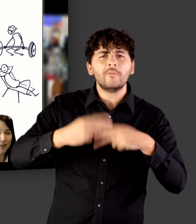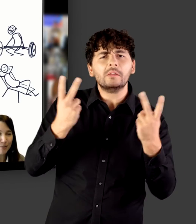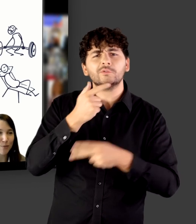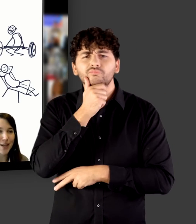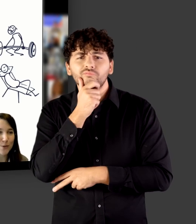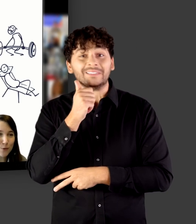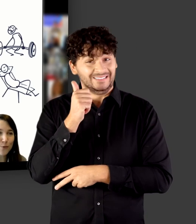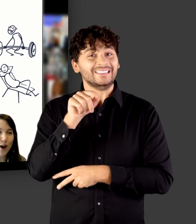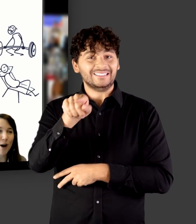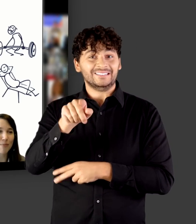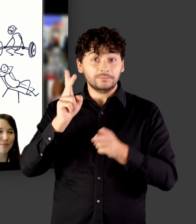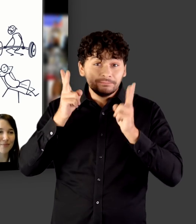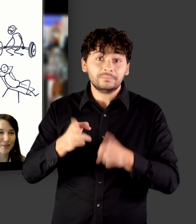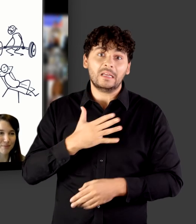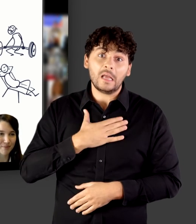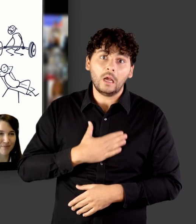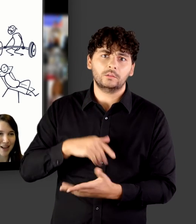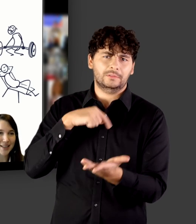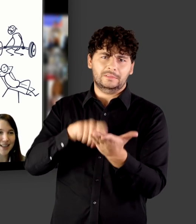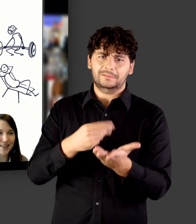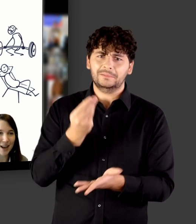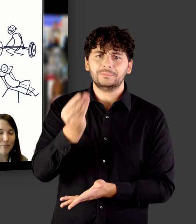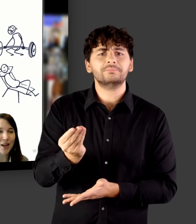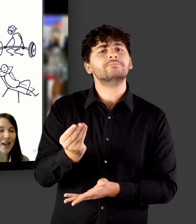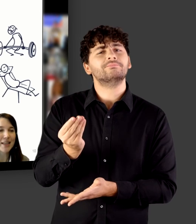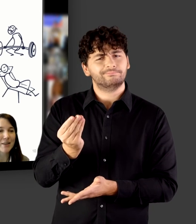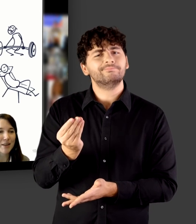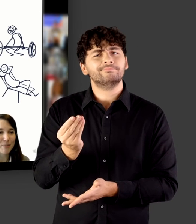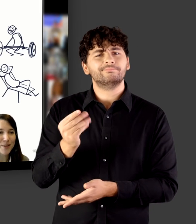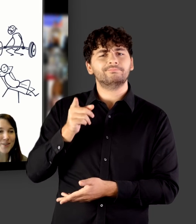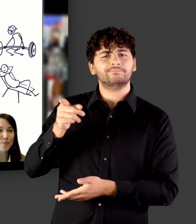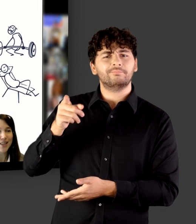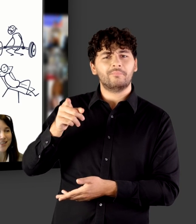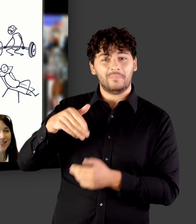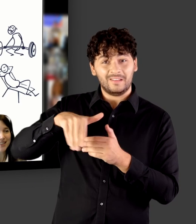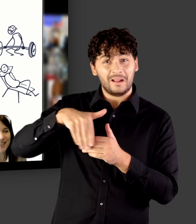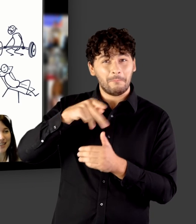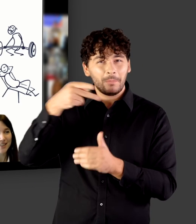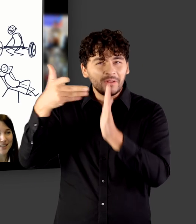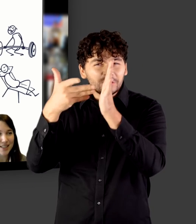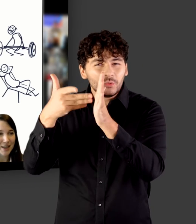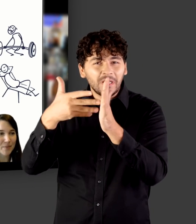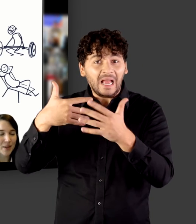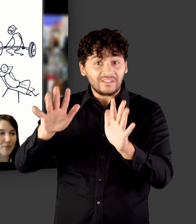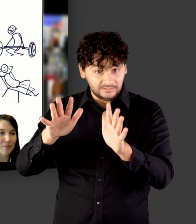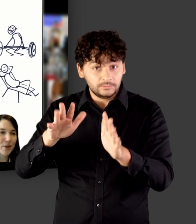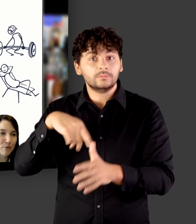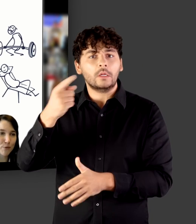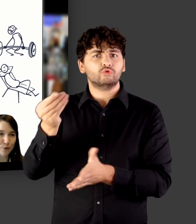Publikationsvorhaben angehen haben, dann bitte speichern Sie sich die peer-reviewte